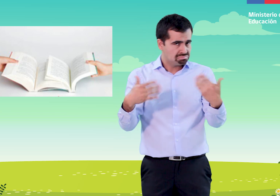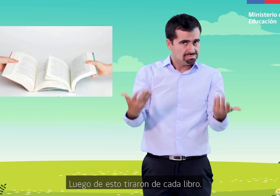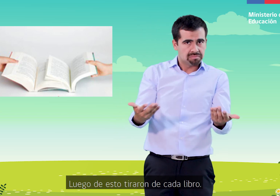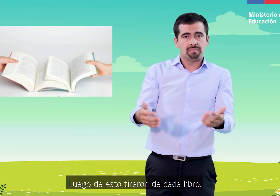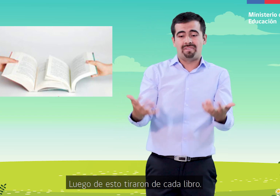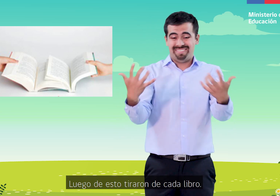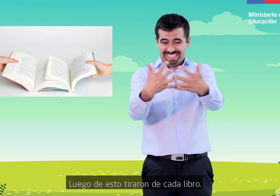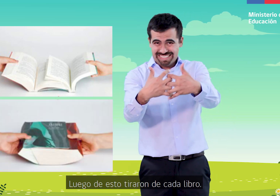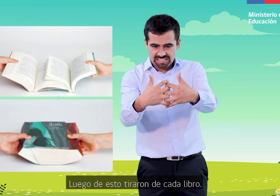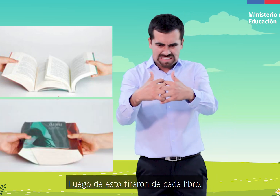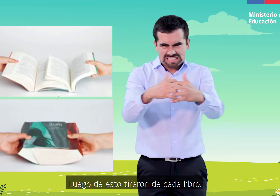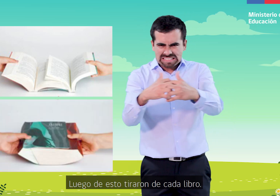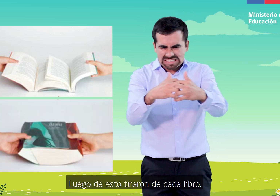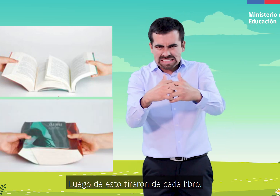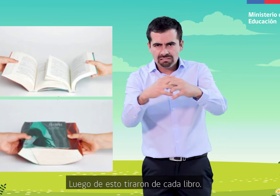Luego de esto, tiraron de cada libro.